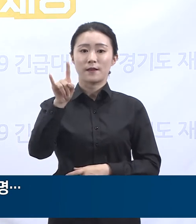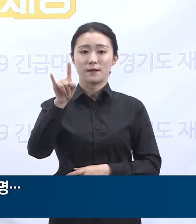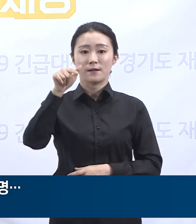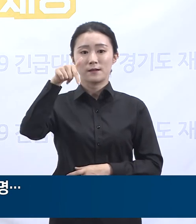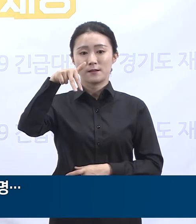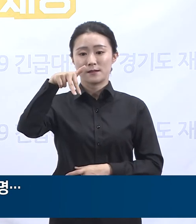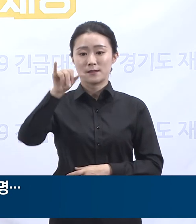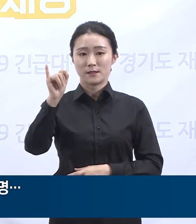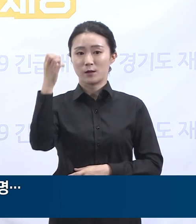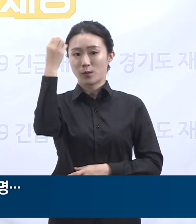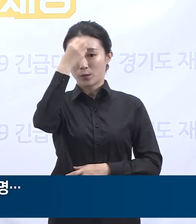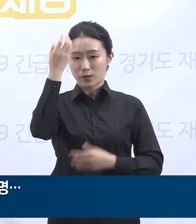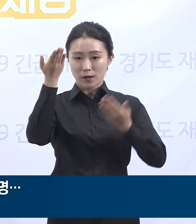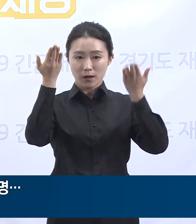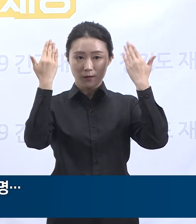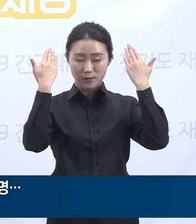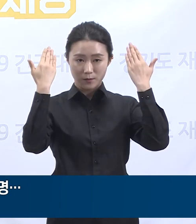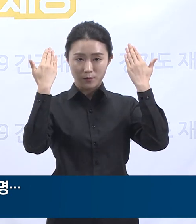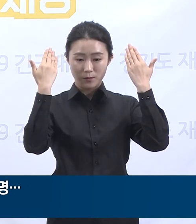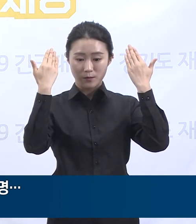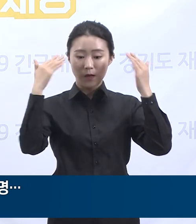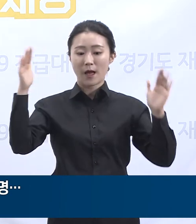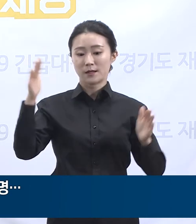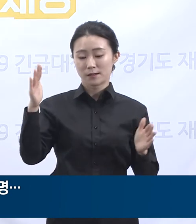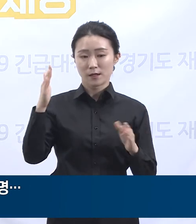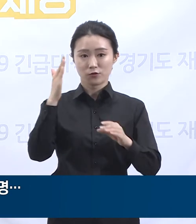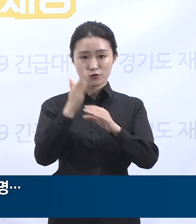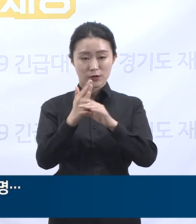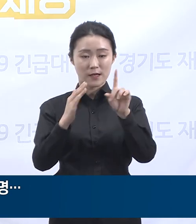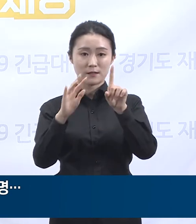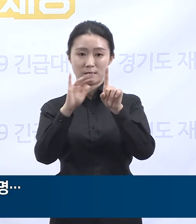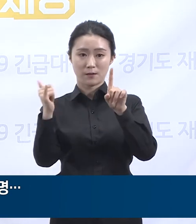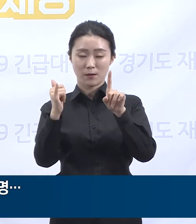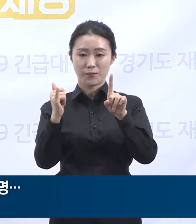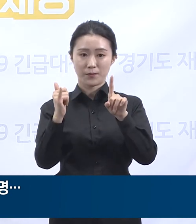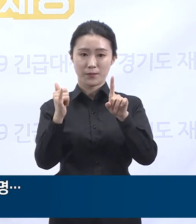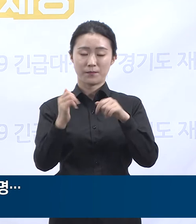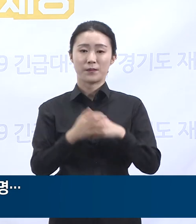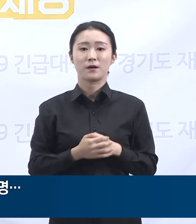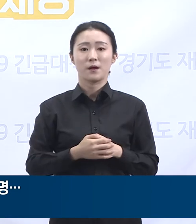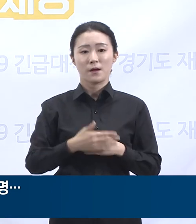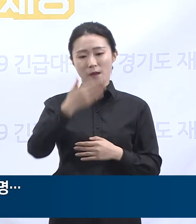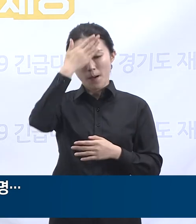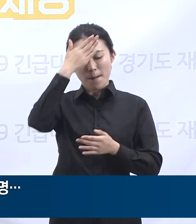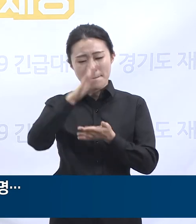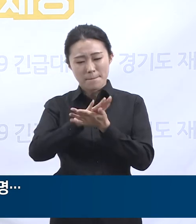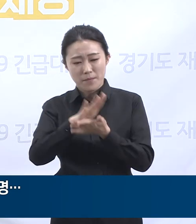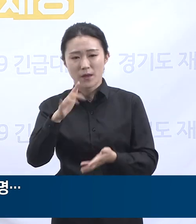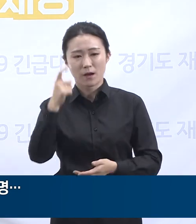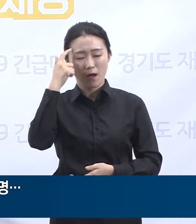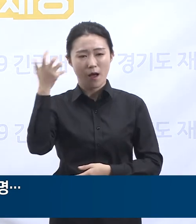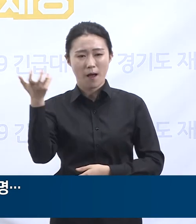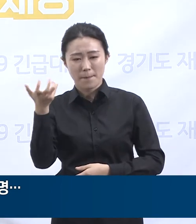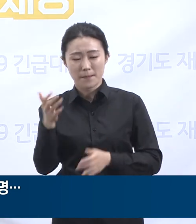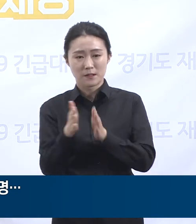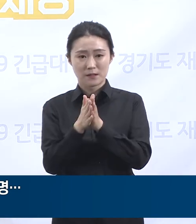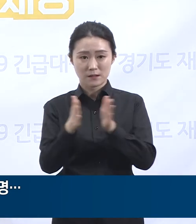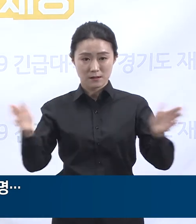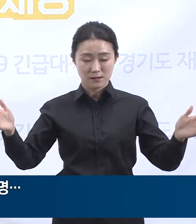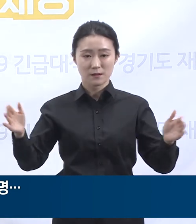10일 발열 두통 등 증상 발현 후 확진되었고 이 확진자와 접촉한 친구 등 4명이 추가로 확진되었습니다.